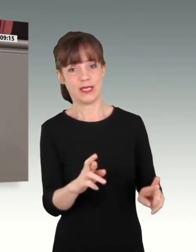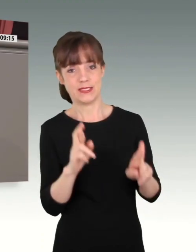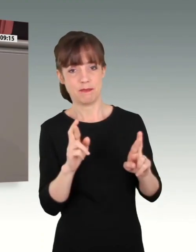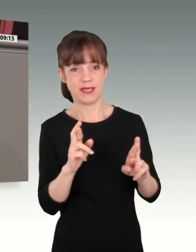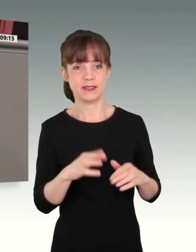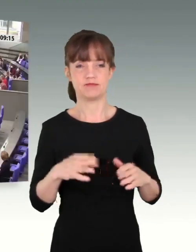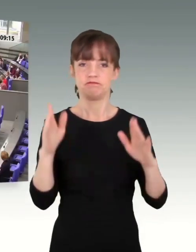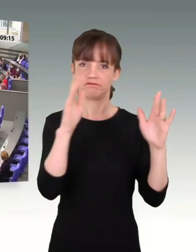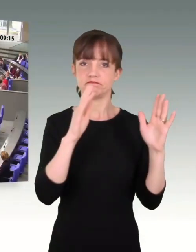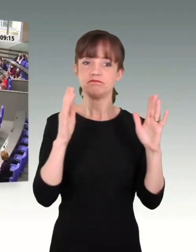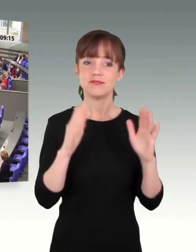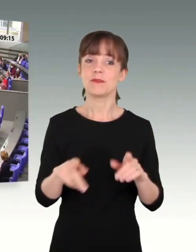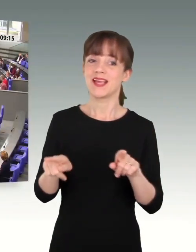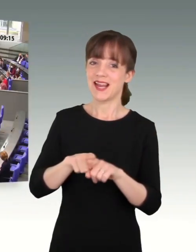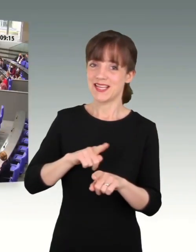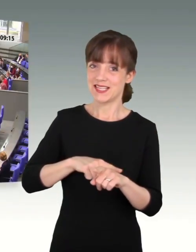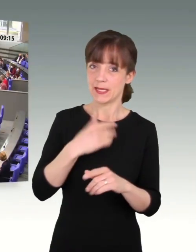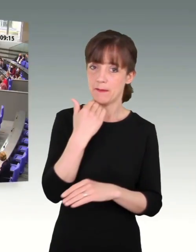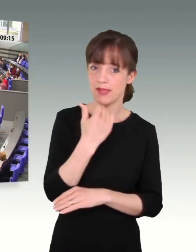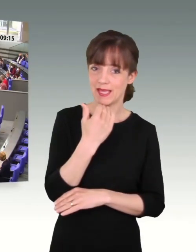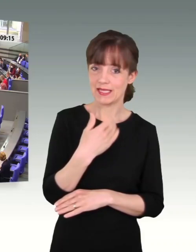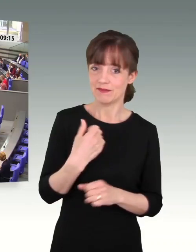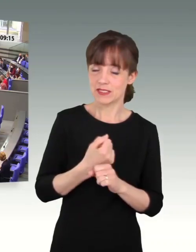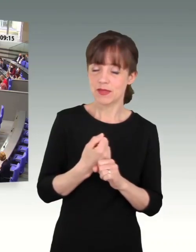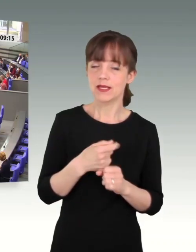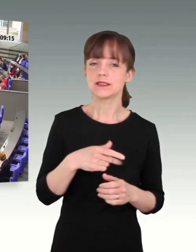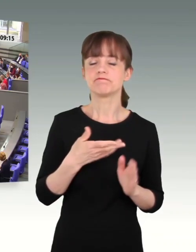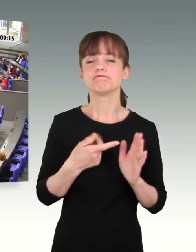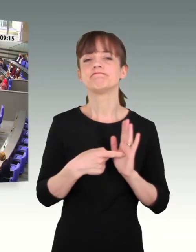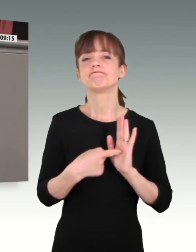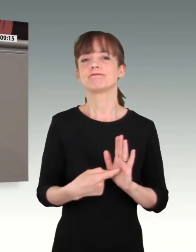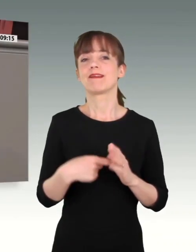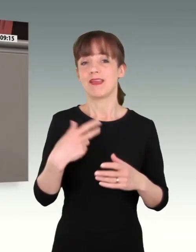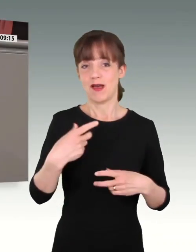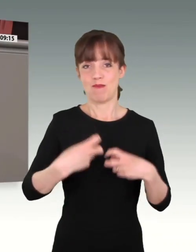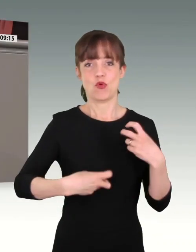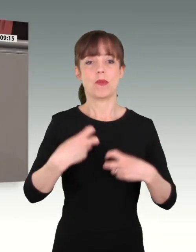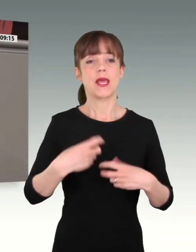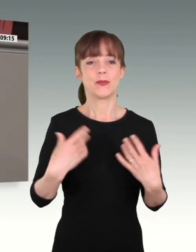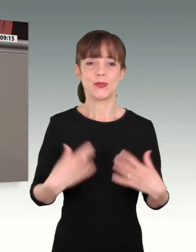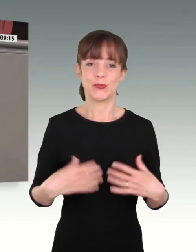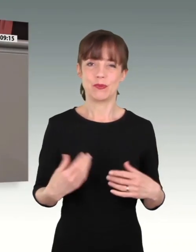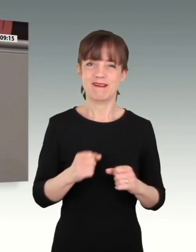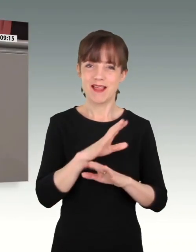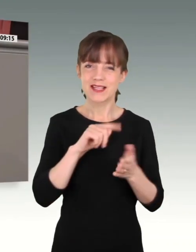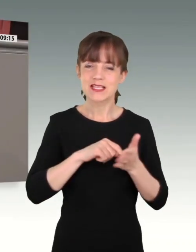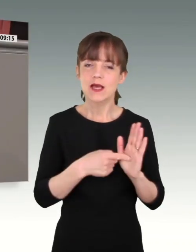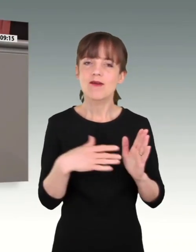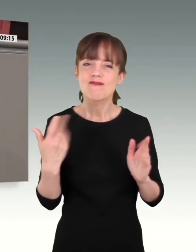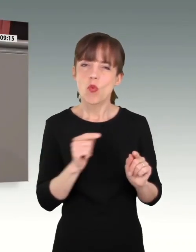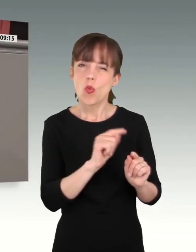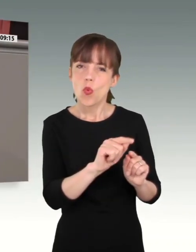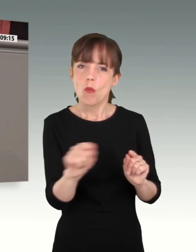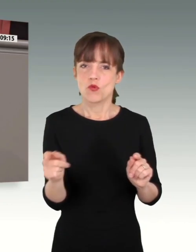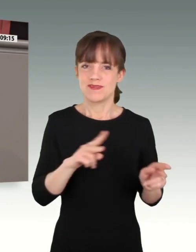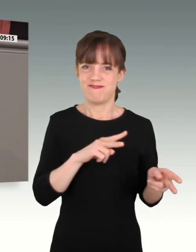Gleichzeitig aber legt der Bericht große, erhebliche Probleme offen. Und er macht auch sehr deutlich, wo diese Baustellen sind. Es